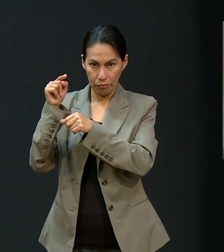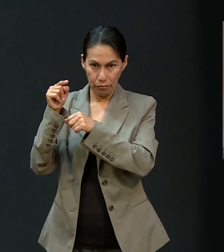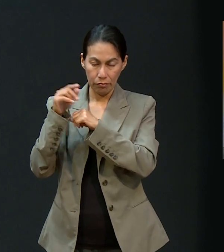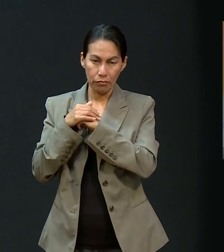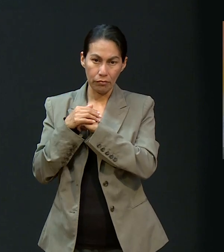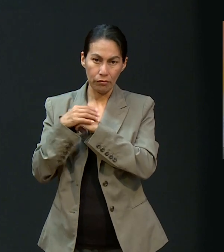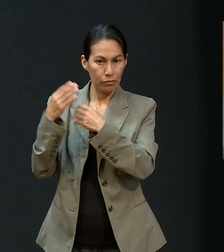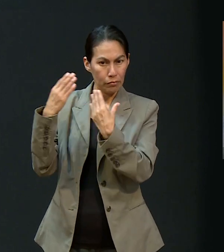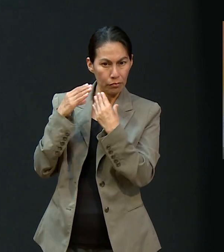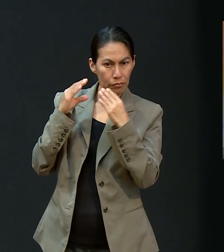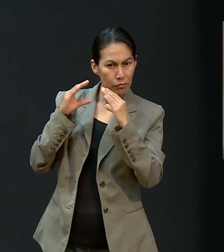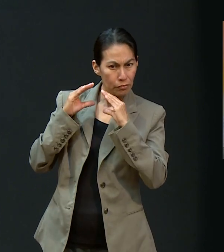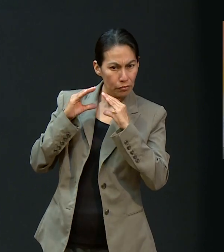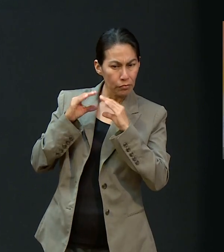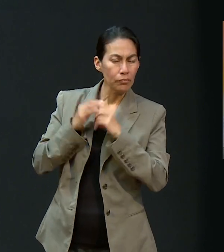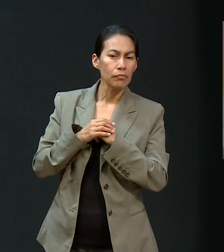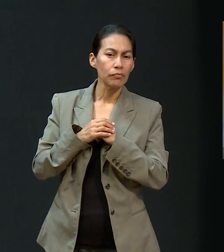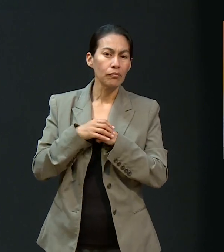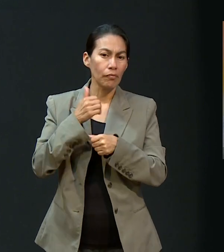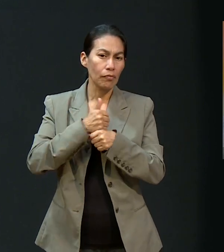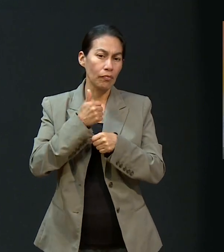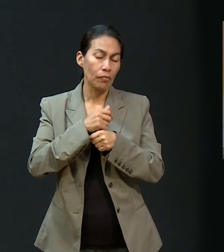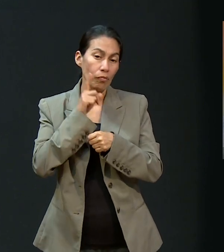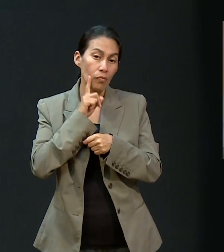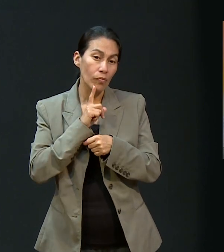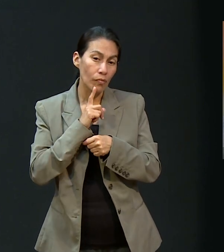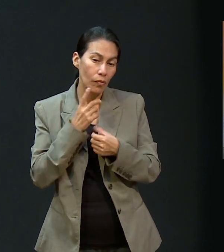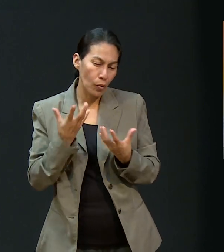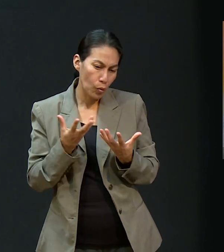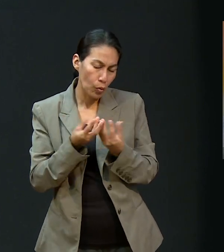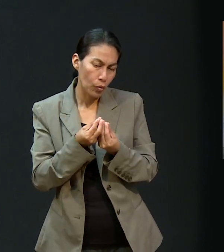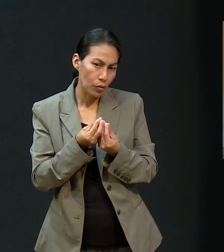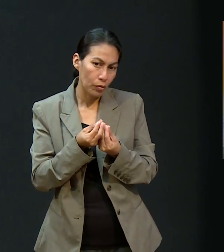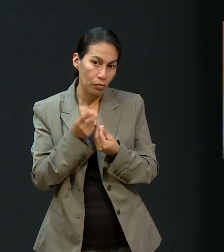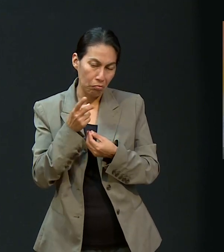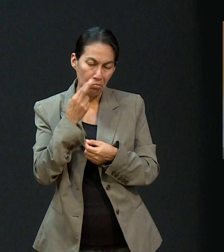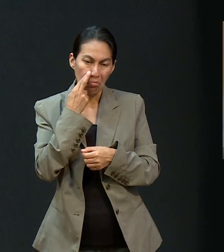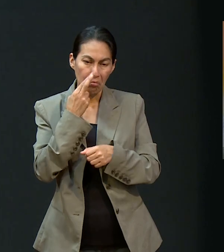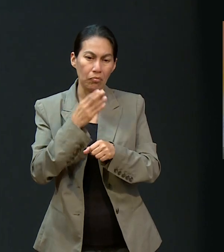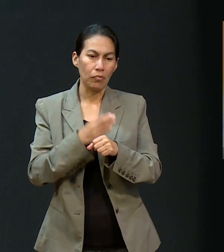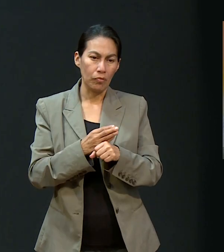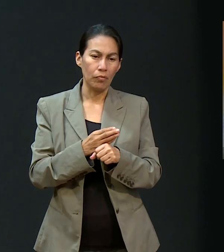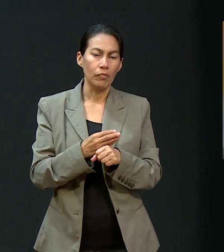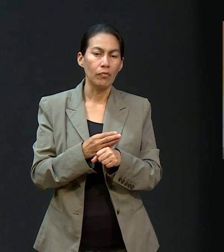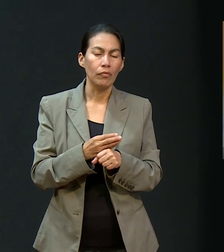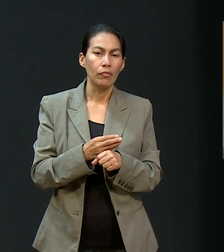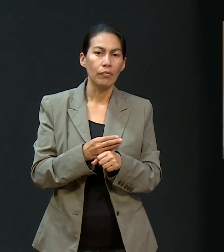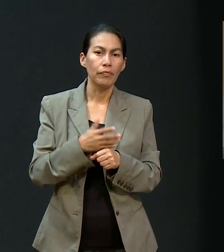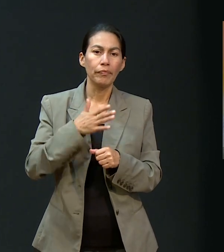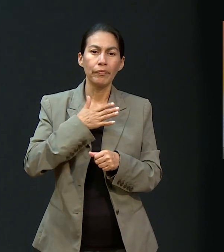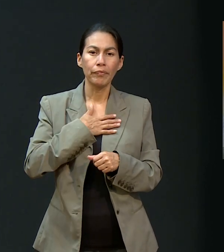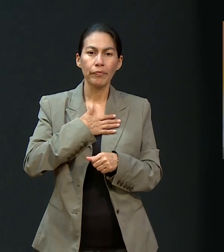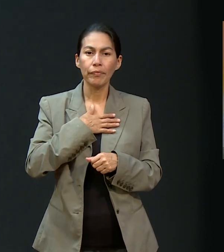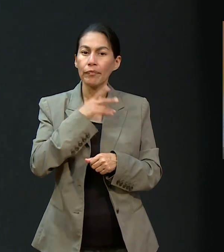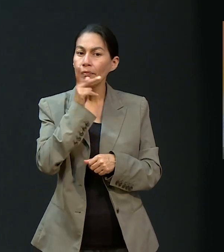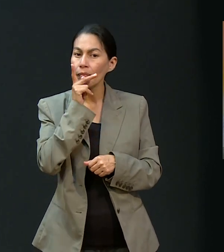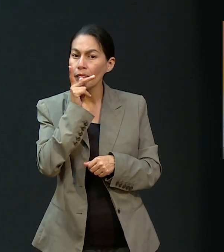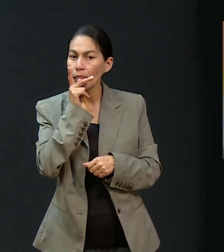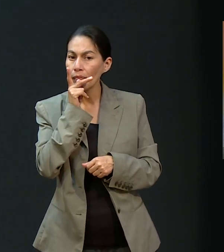Mi hermana mayor se hacía cargo de nosotras con mi abuela y ella tomó como esa responsabilidad de nosotras. Mi